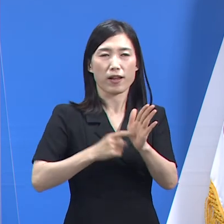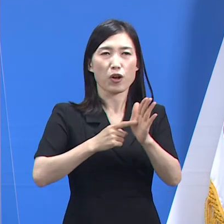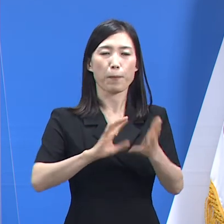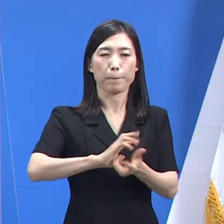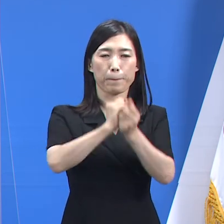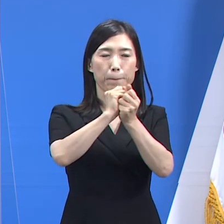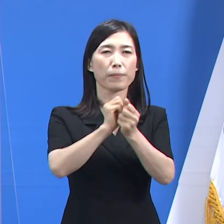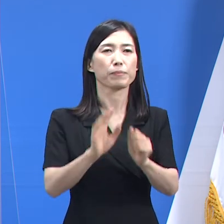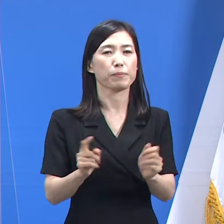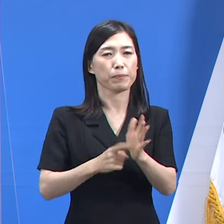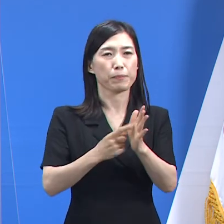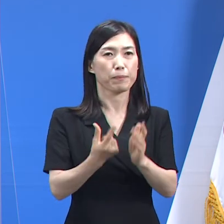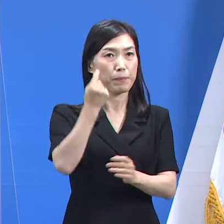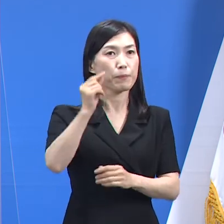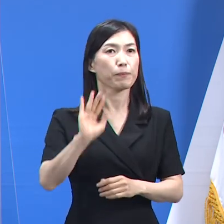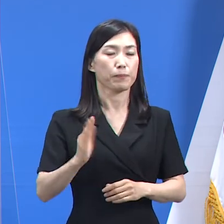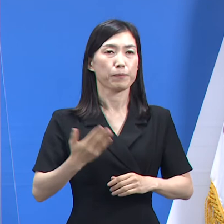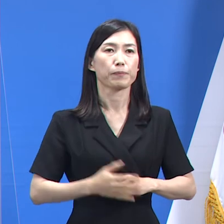정확해졌습니다.